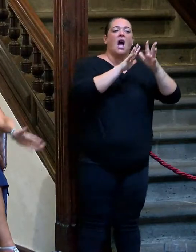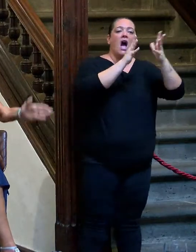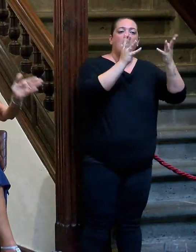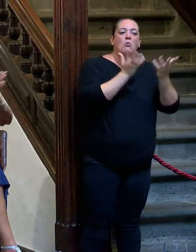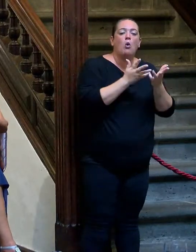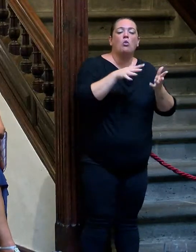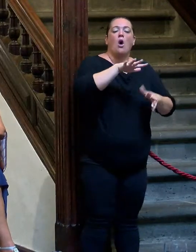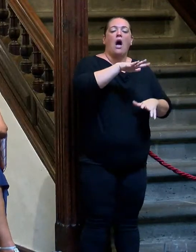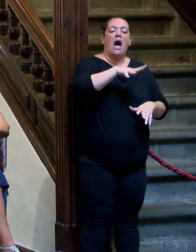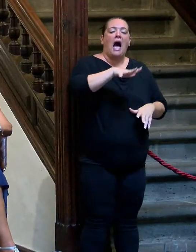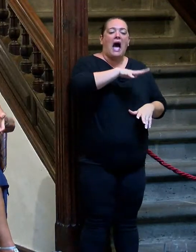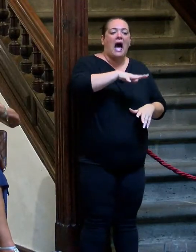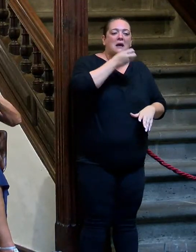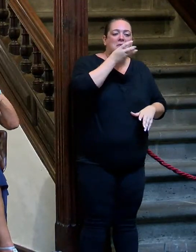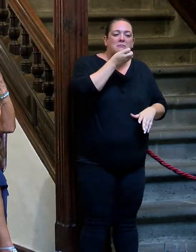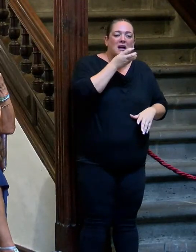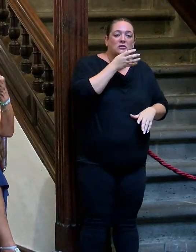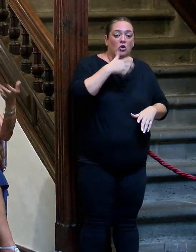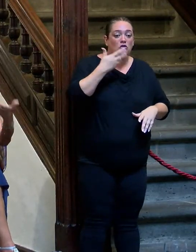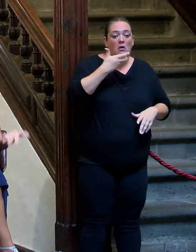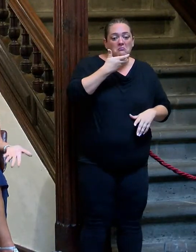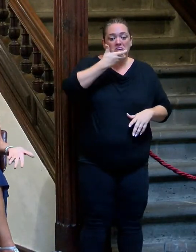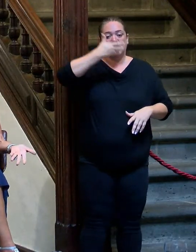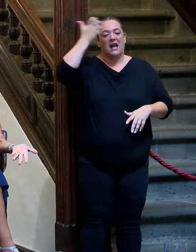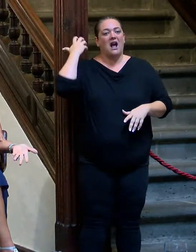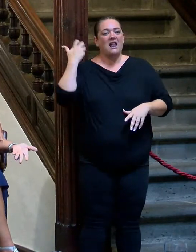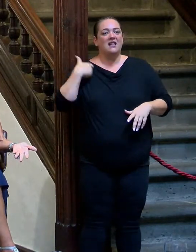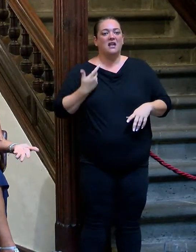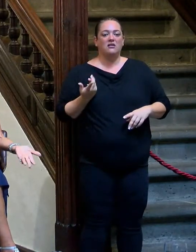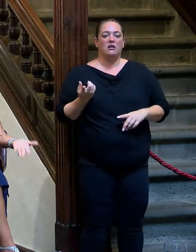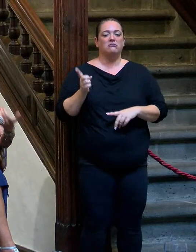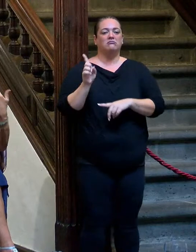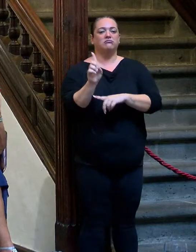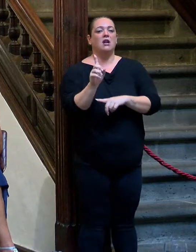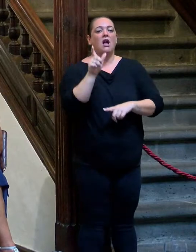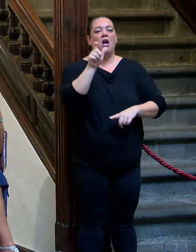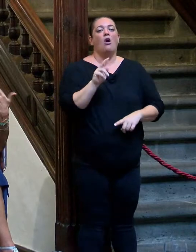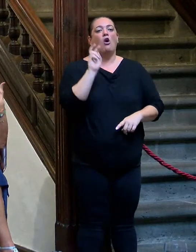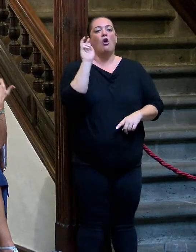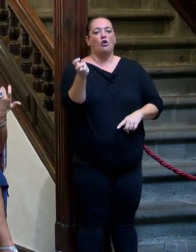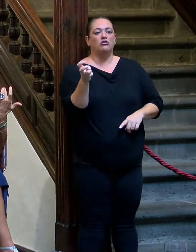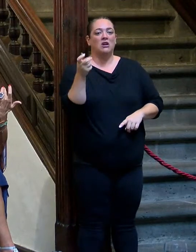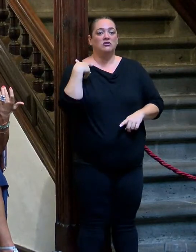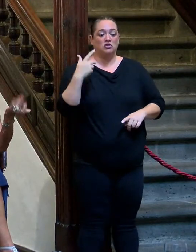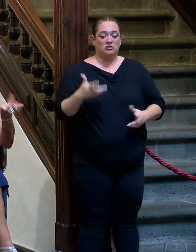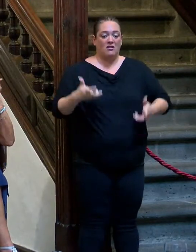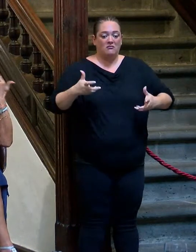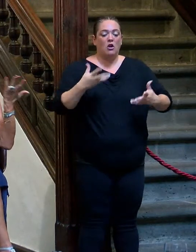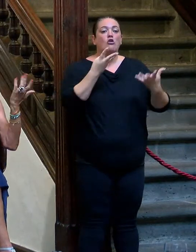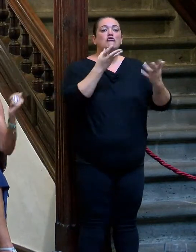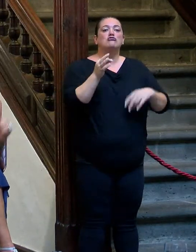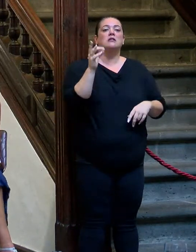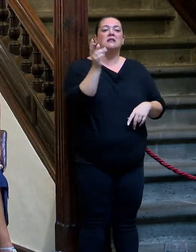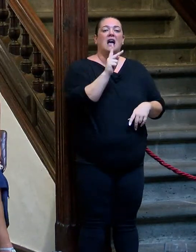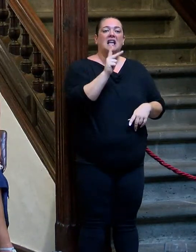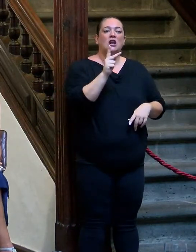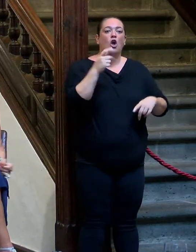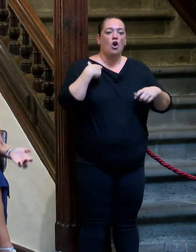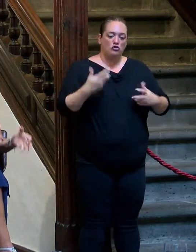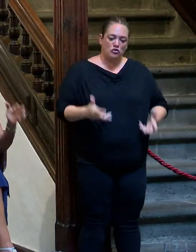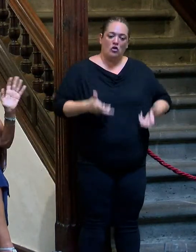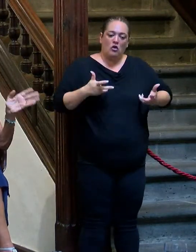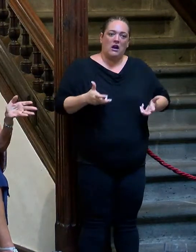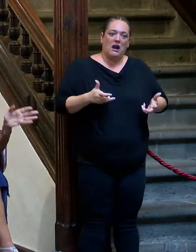patio y a todo eso, me quitaba la careta y salía Ursula Andrés de la careta. Y entonces yo podía ir con los cubos, pesar 80 kilos y sentirme Ursula Andrés.